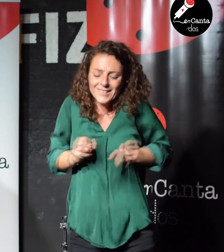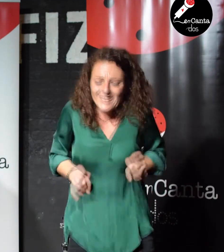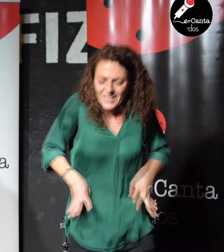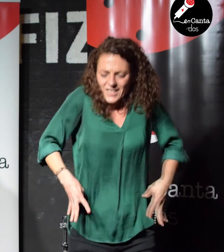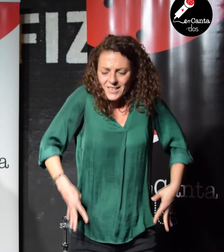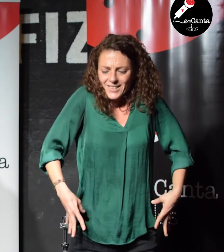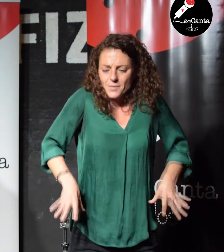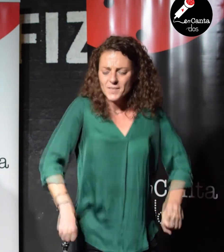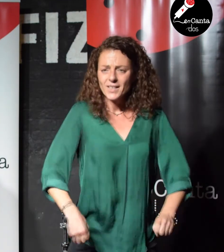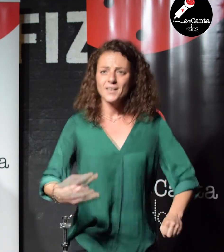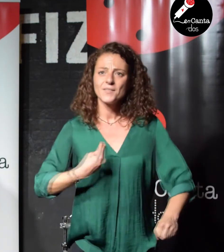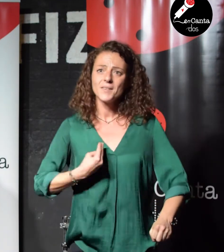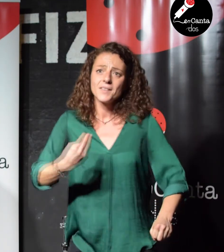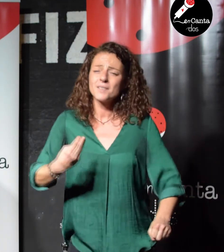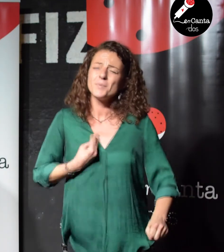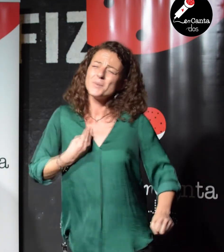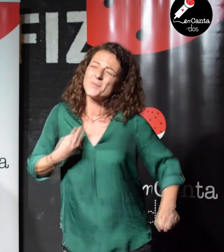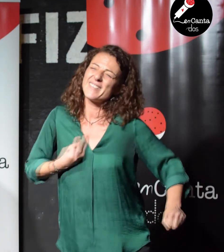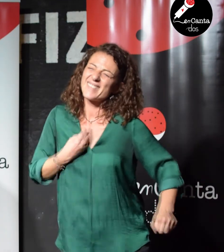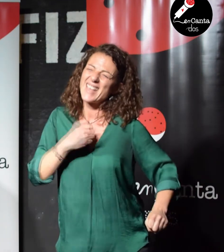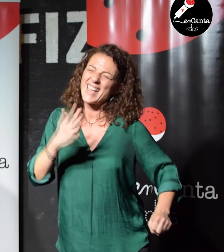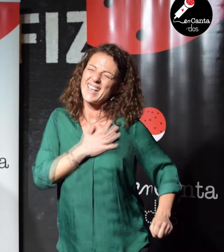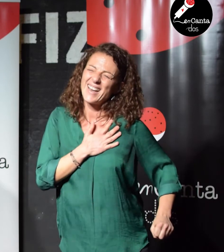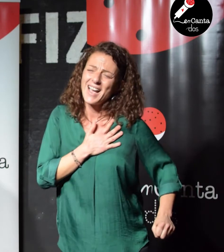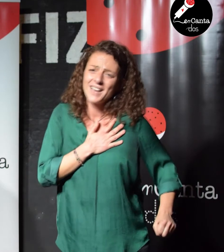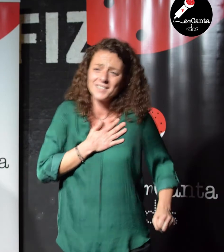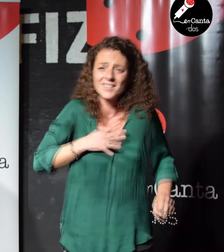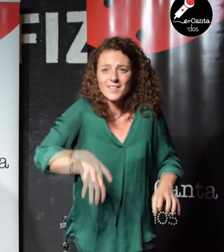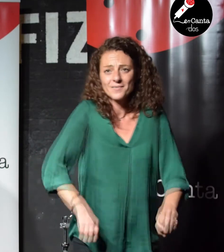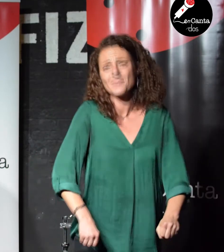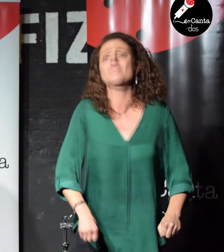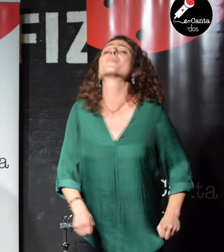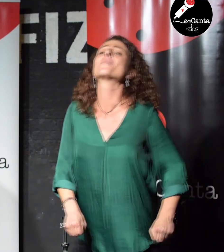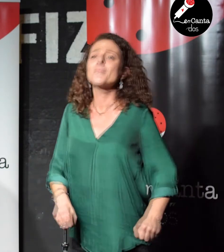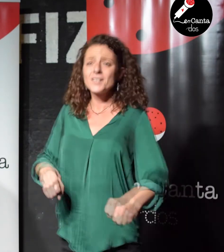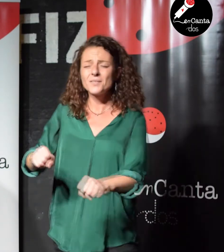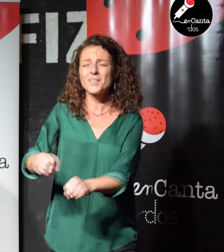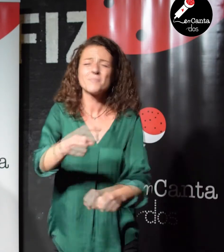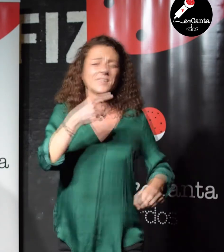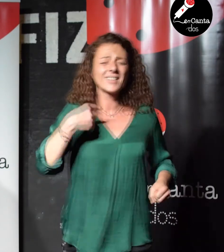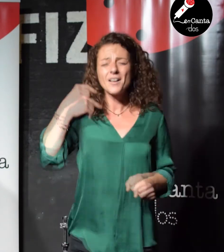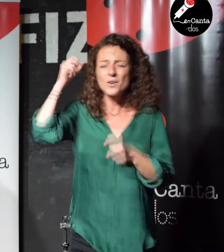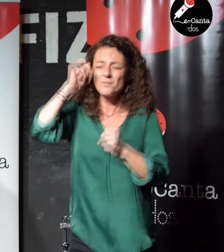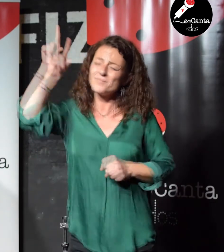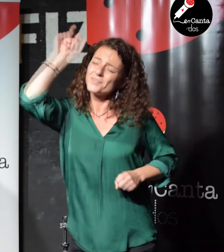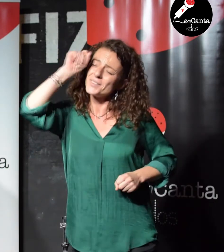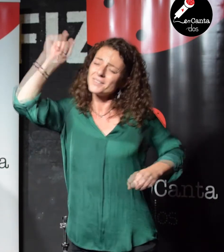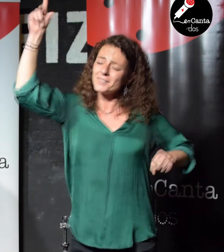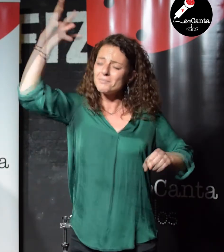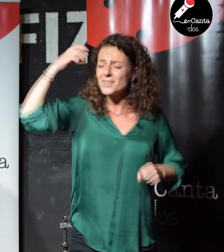aferrándome a la vida por bandera se han despertado mi fantasma y